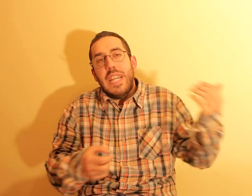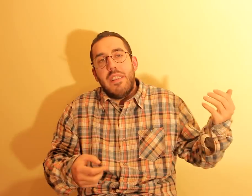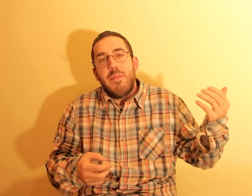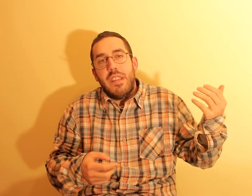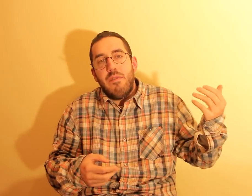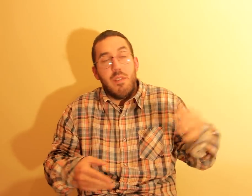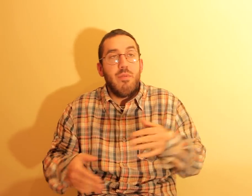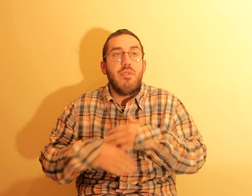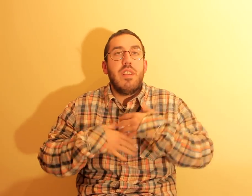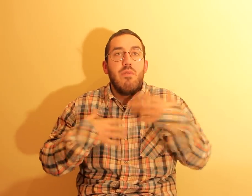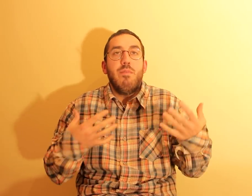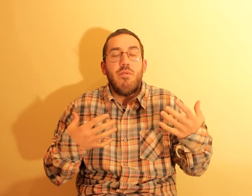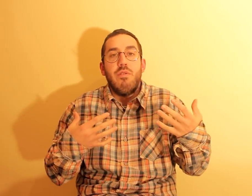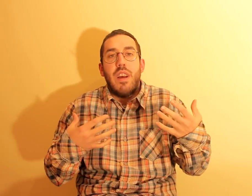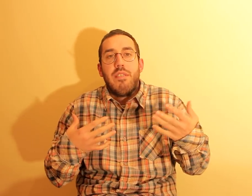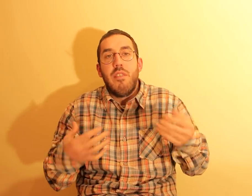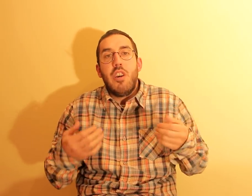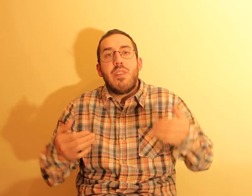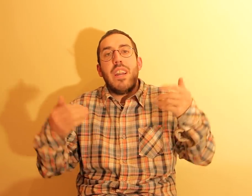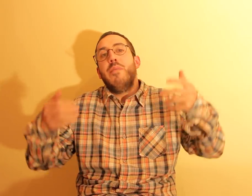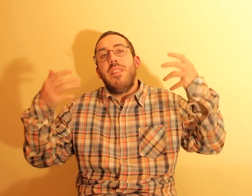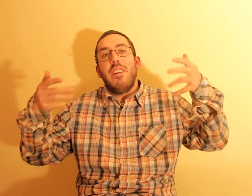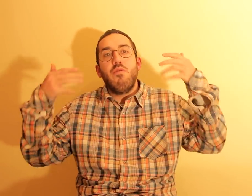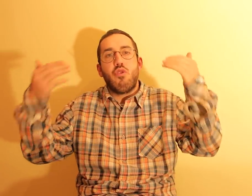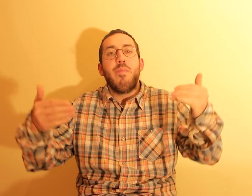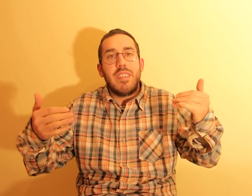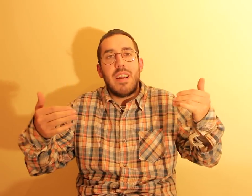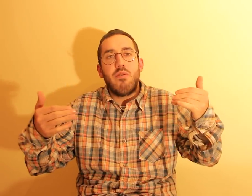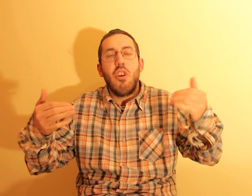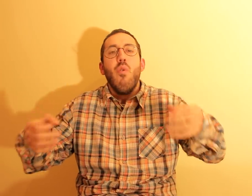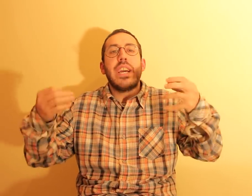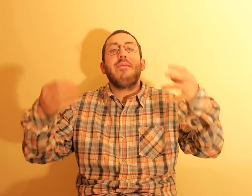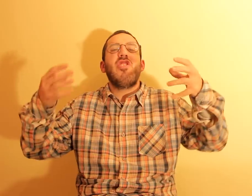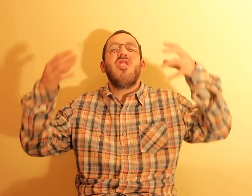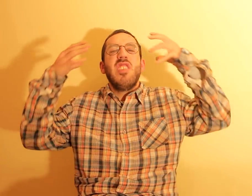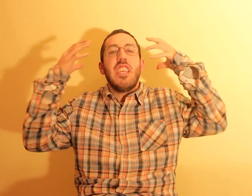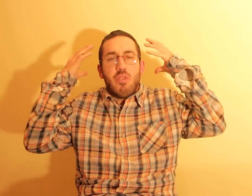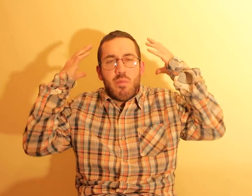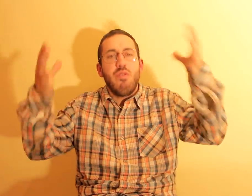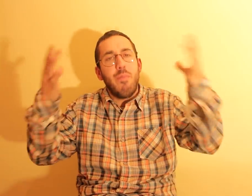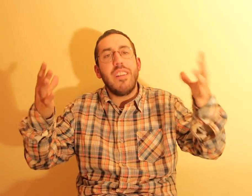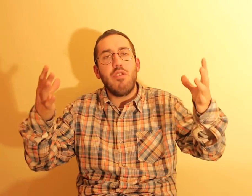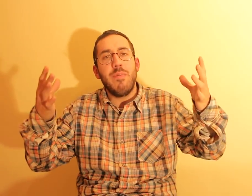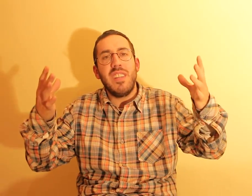nada badalhogo, porque eu até estou emocionado, eu quero que me digam nos comentários, o que é que vocês desejam muito, para 2019,